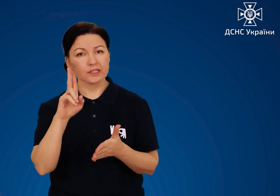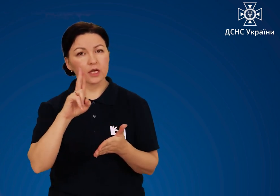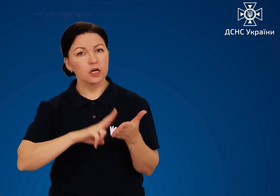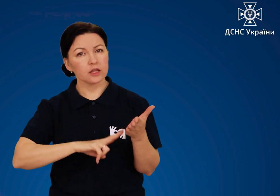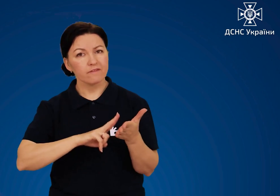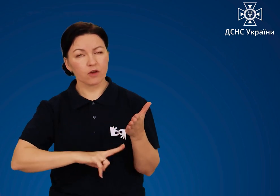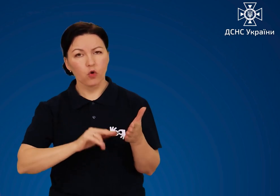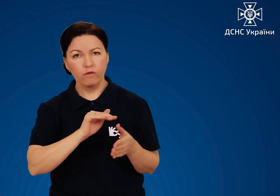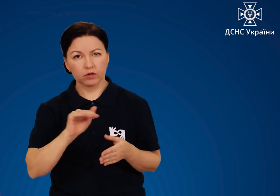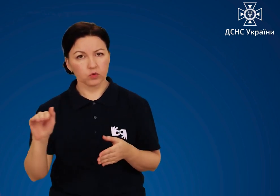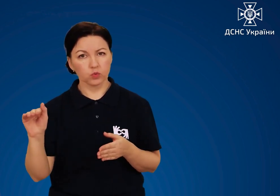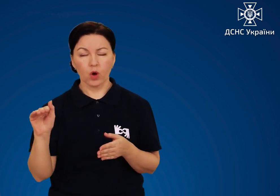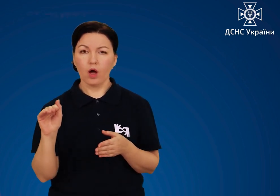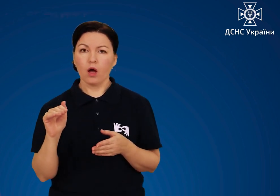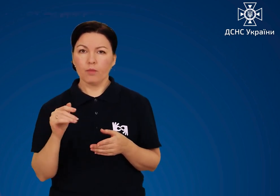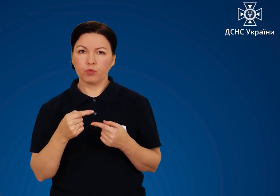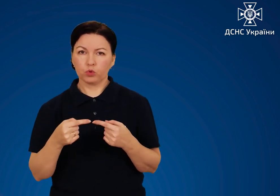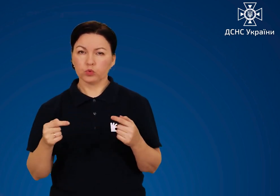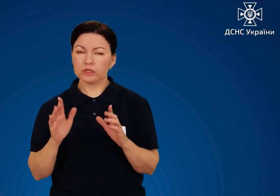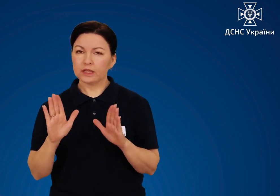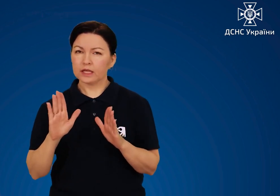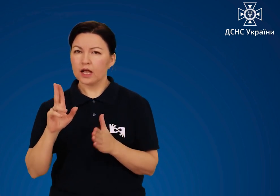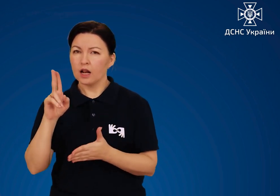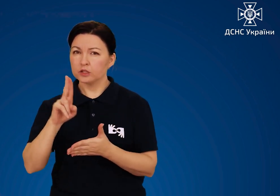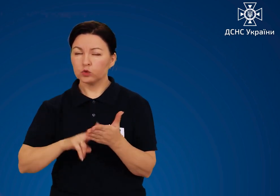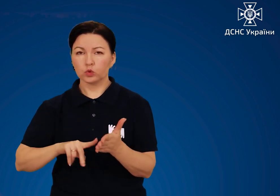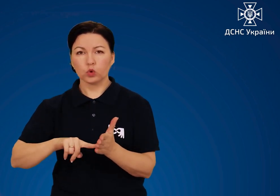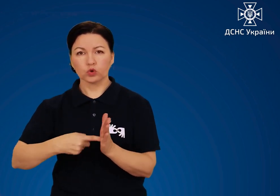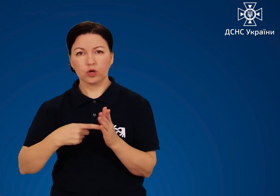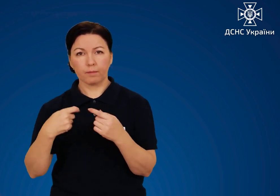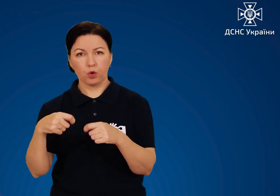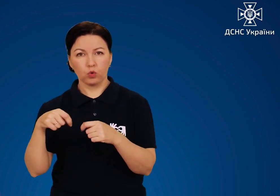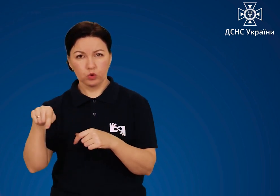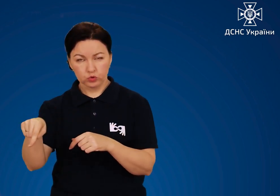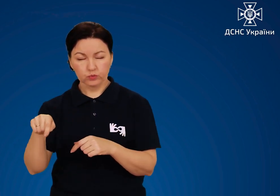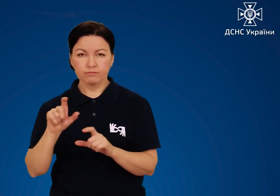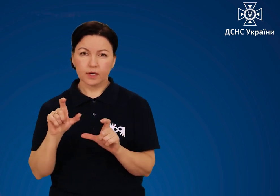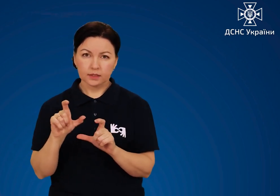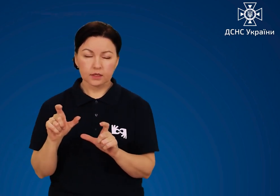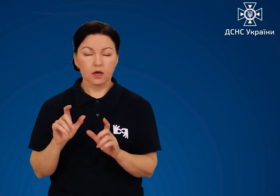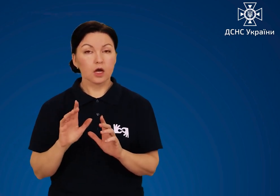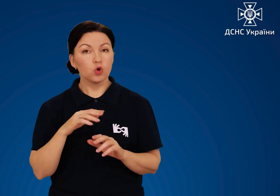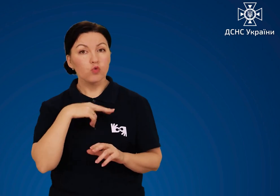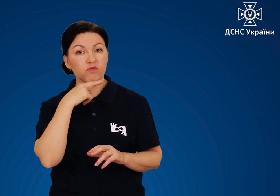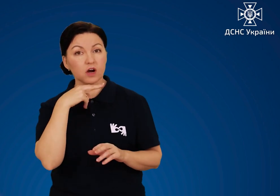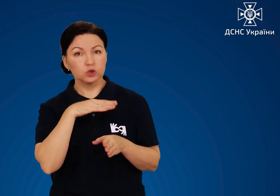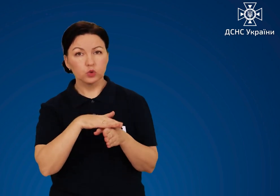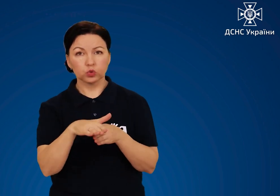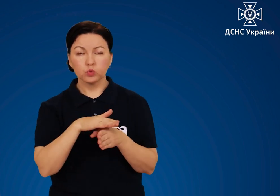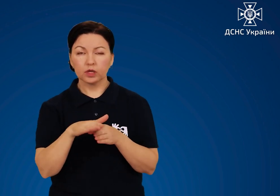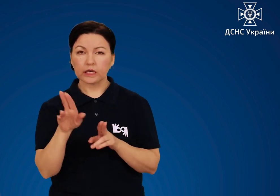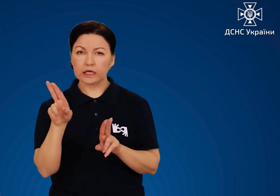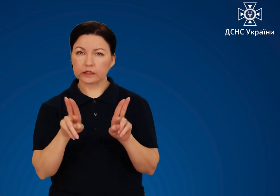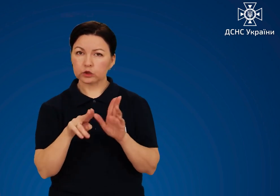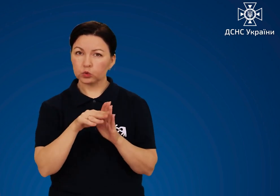купувати лише сертифіковану продукцію, тільки в ліцінзованих точках продажу та уважно